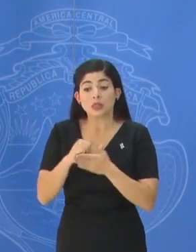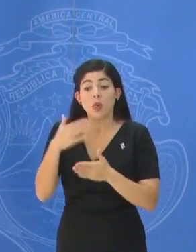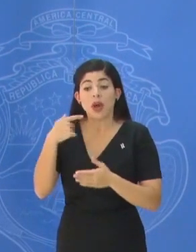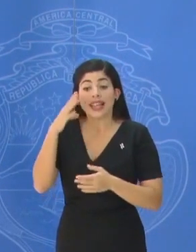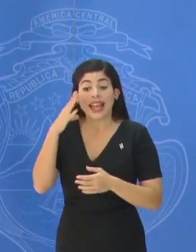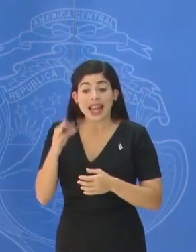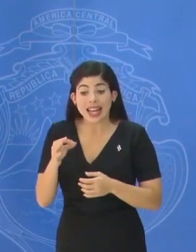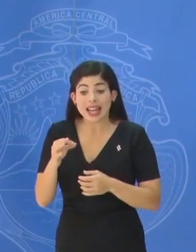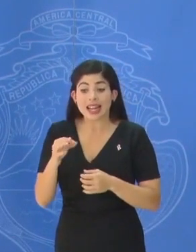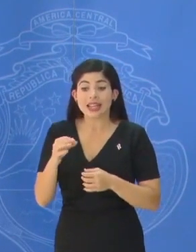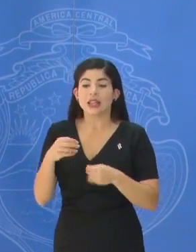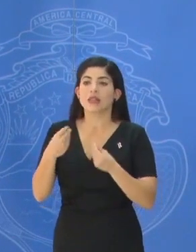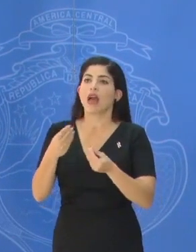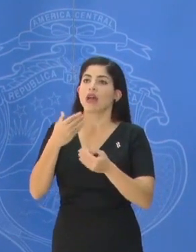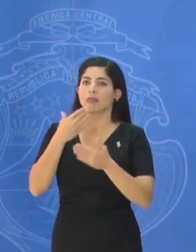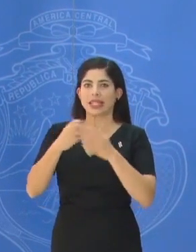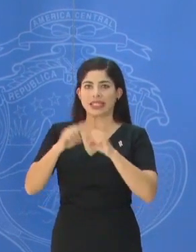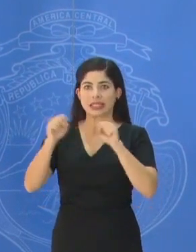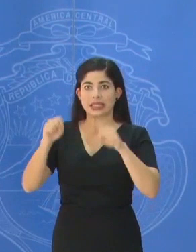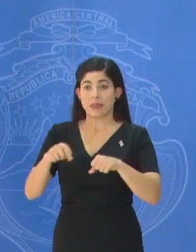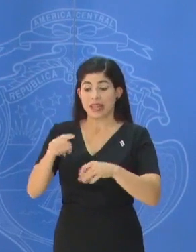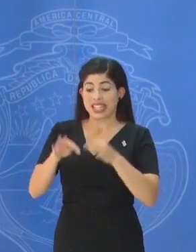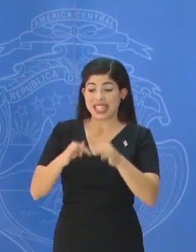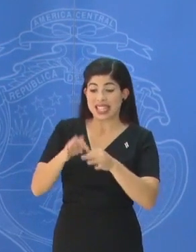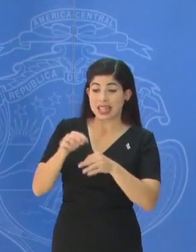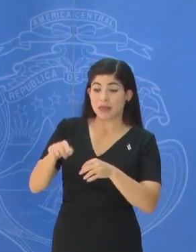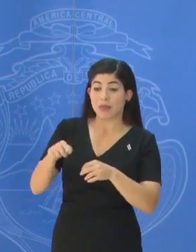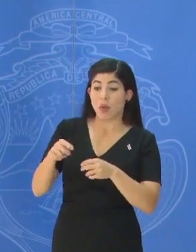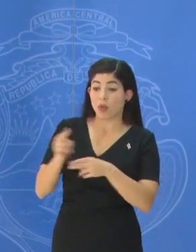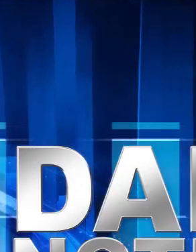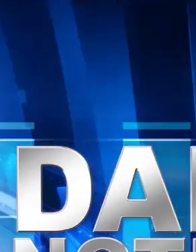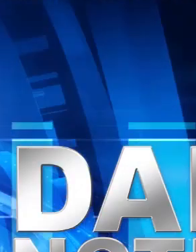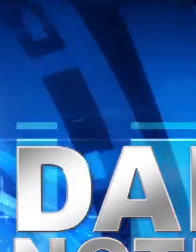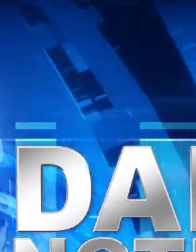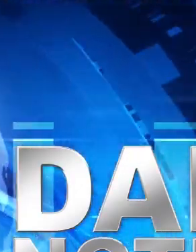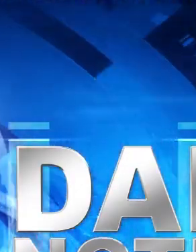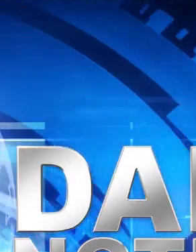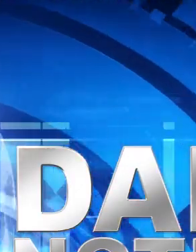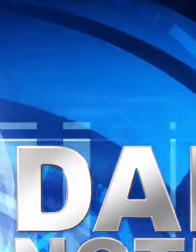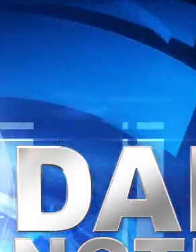cuando creemos que se crea un sistema de incentivo adecuado. Darío Noticias.